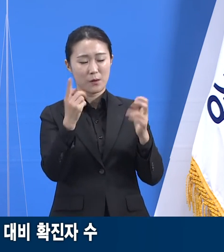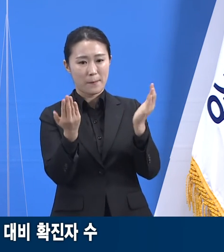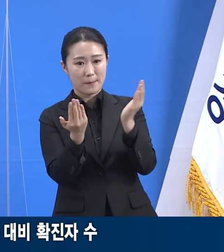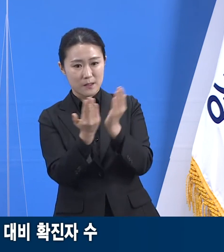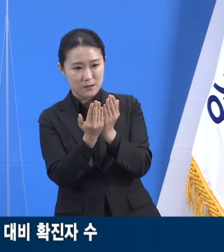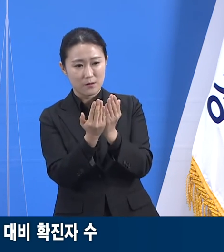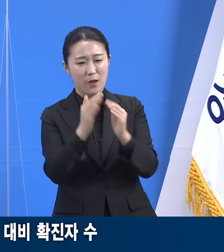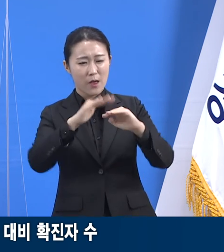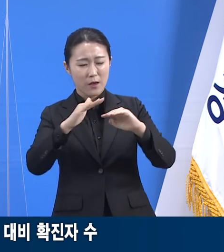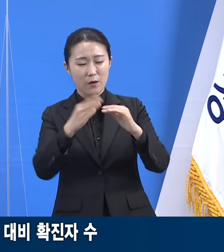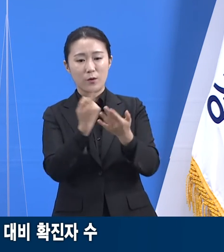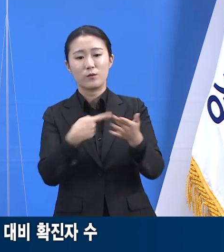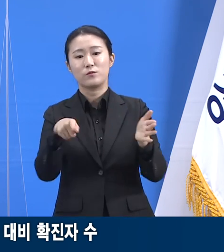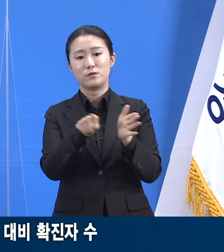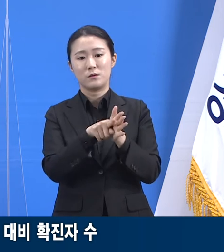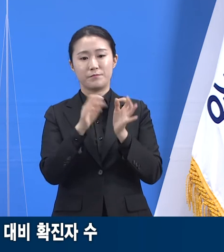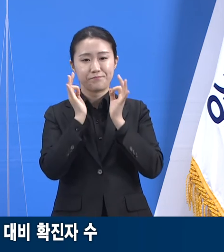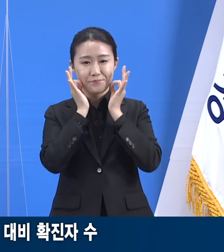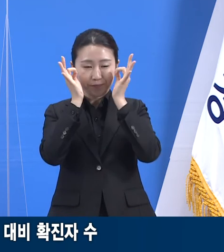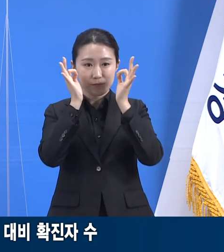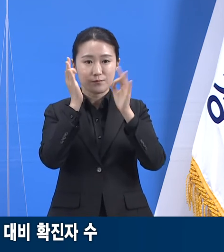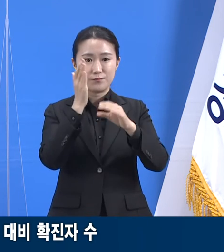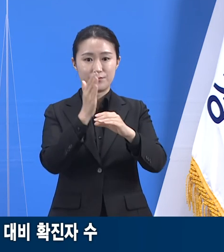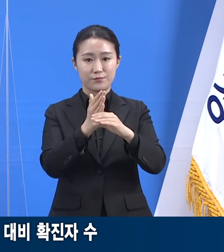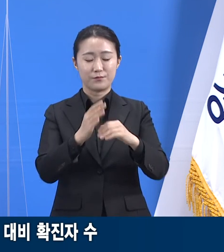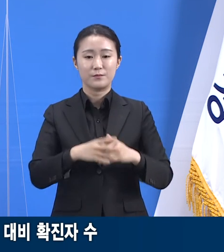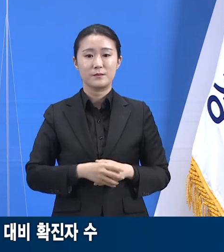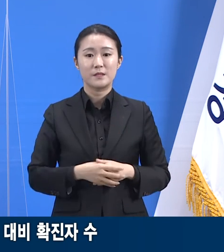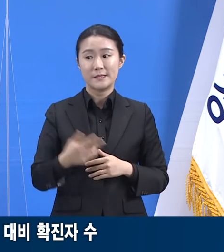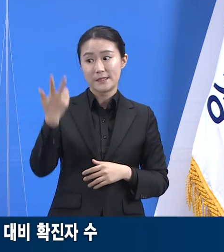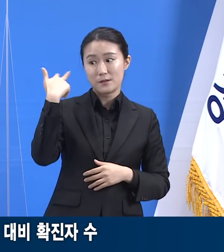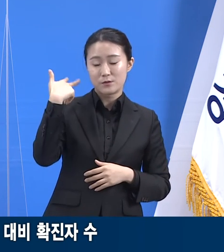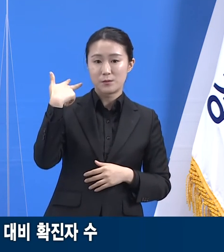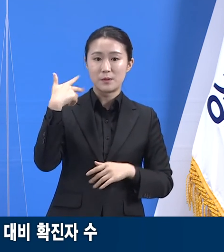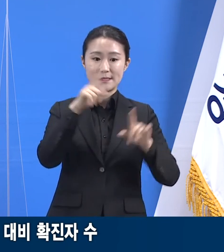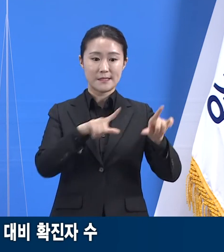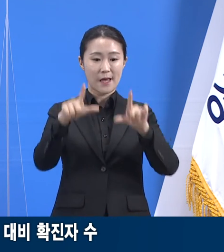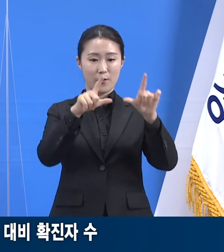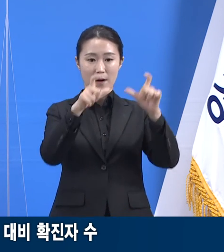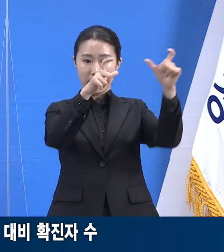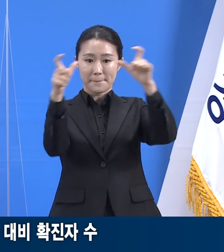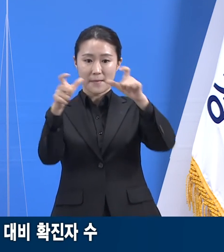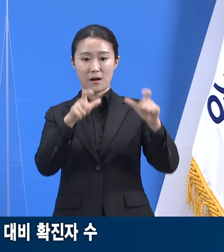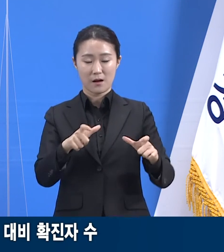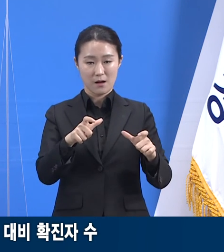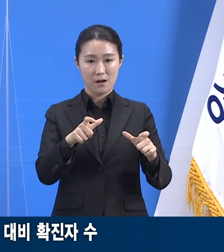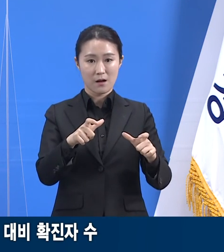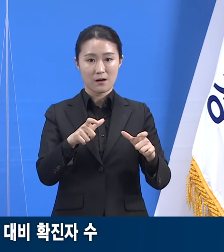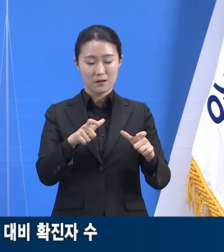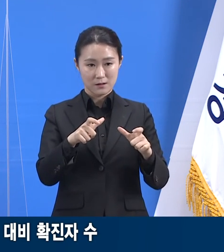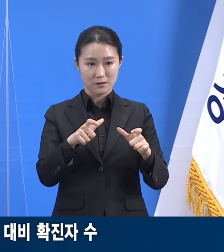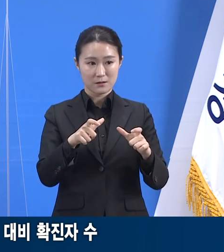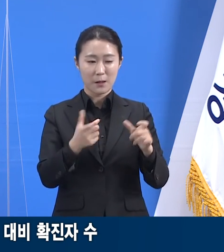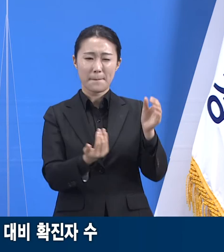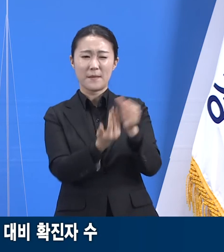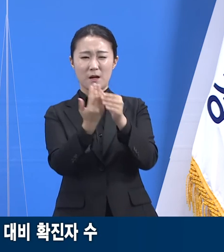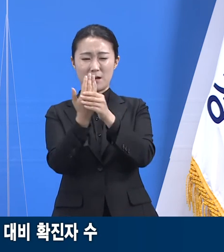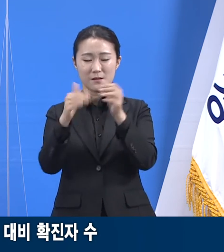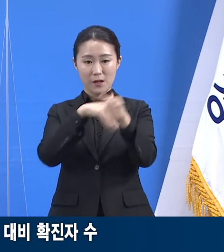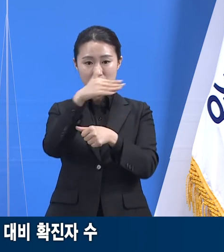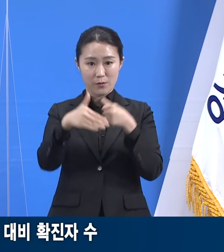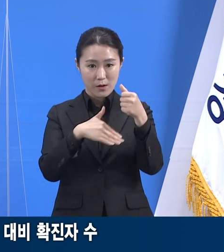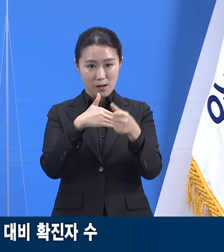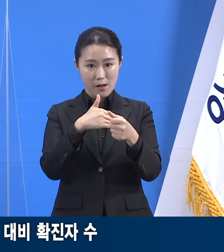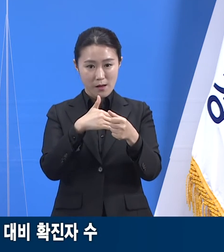지난주 경기도의 생활권역별 인구 10만 명당 확진자 추이를 보면 다음과 같습니다.